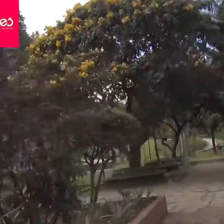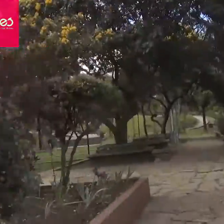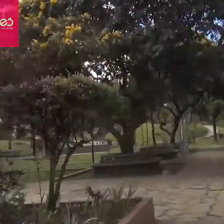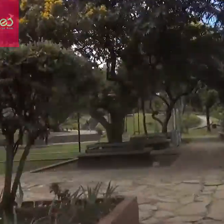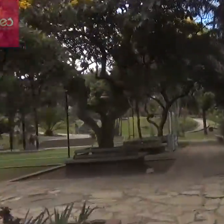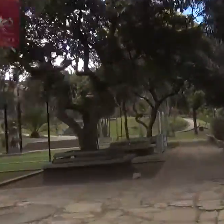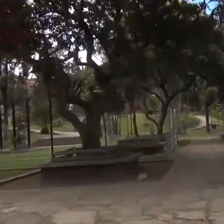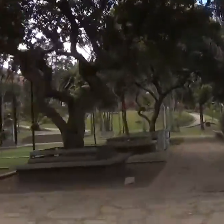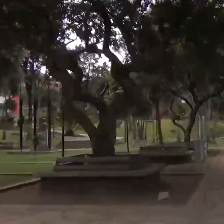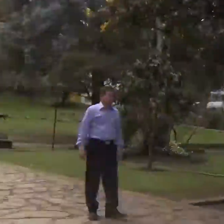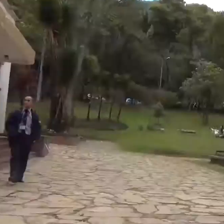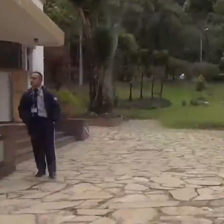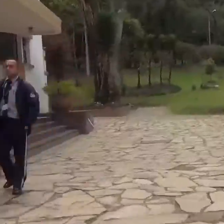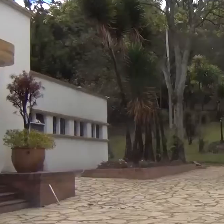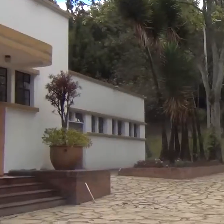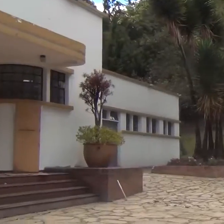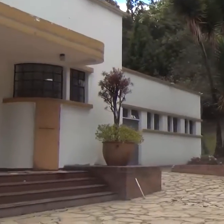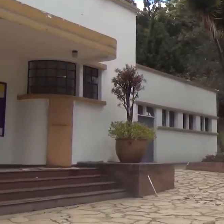Gracias por ver el video.